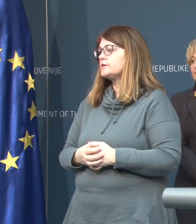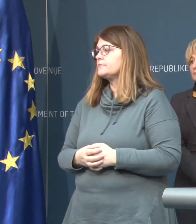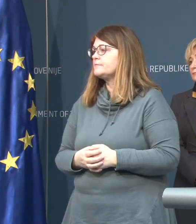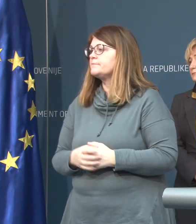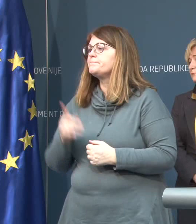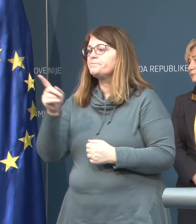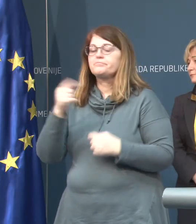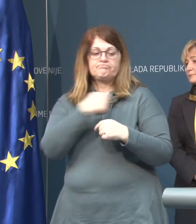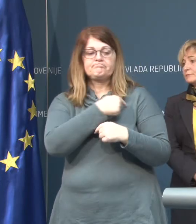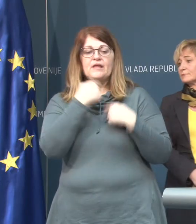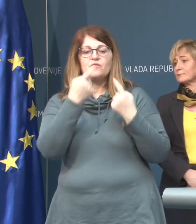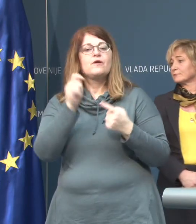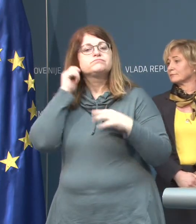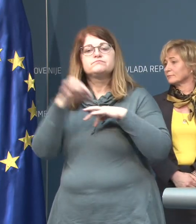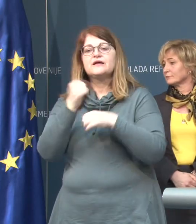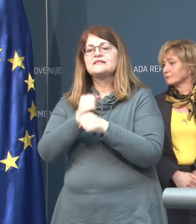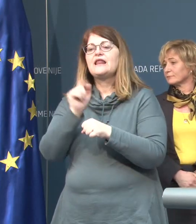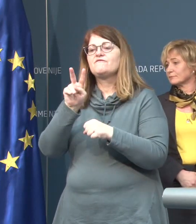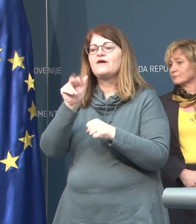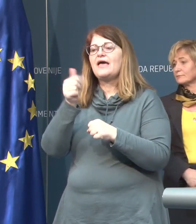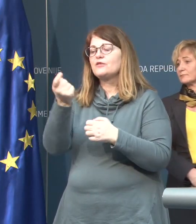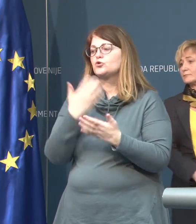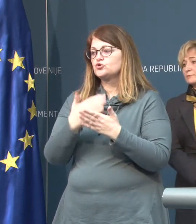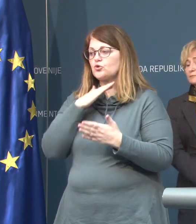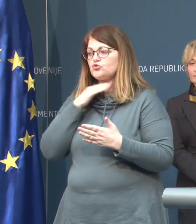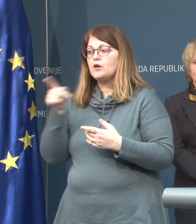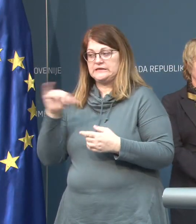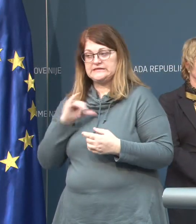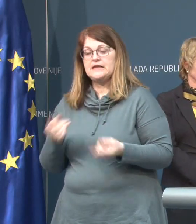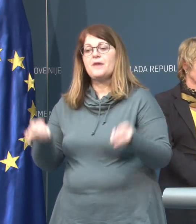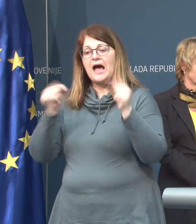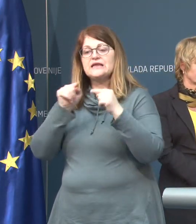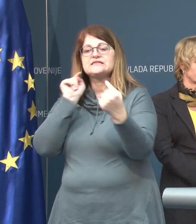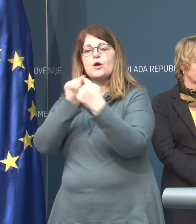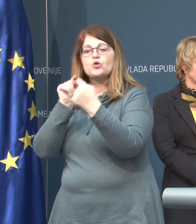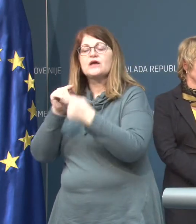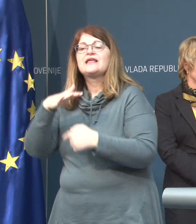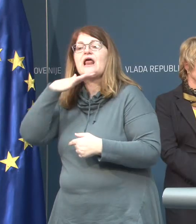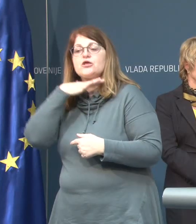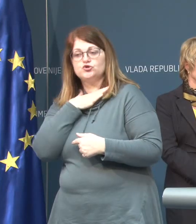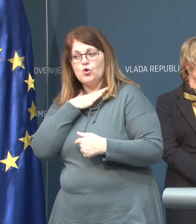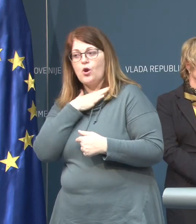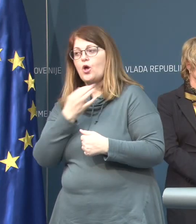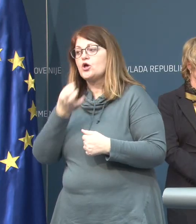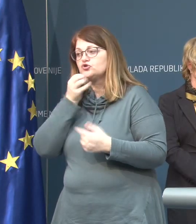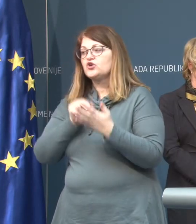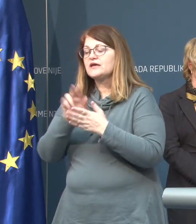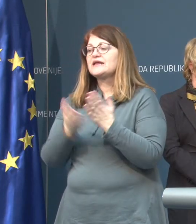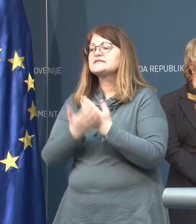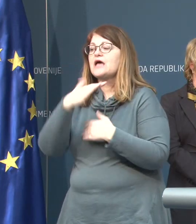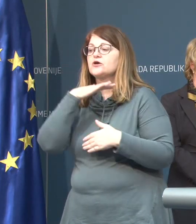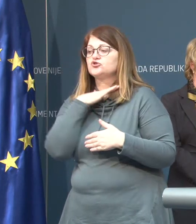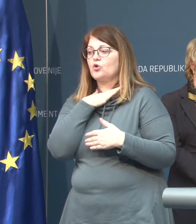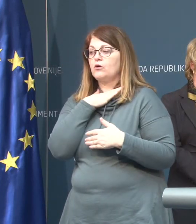Dejali ste, da so proga dela v eni od osnovnih šol, zanima me, če ste kontaktirali šolo, če gre za šolo,